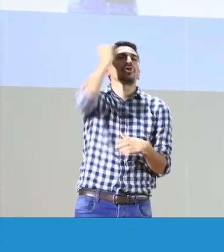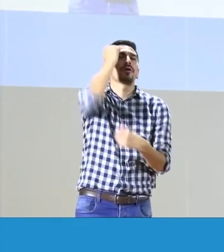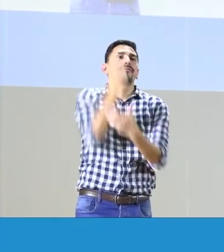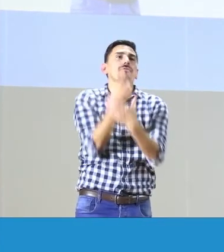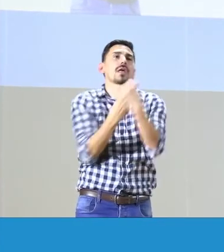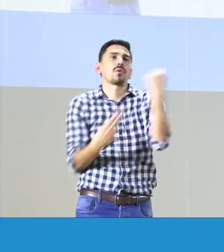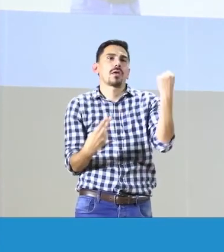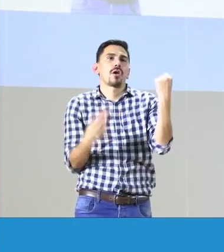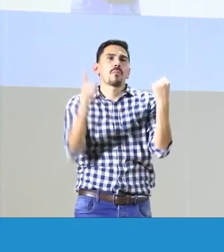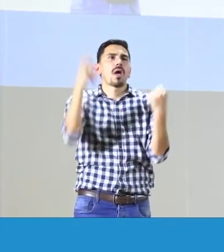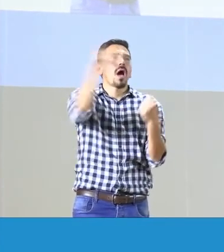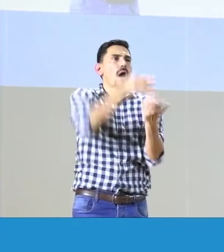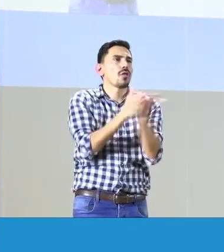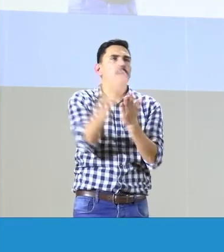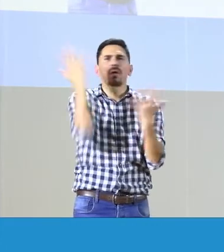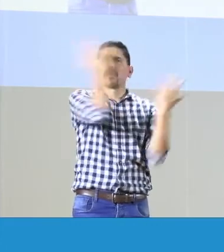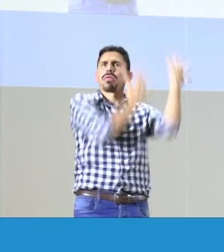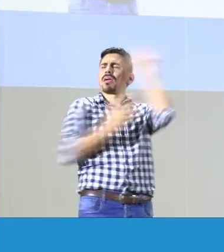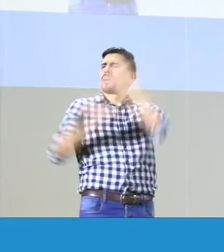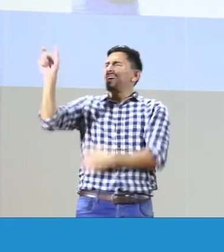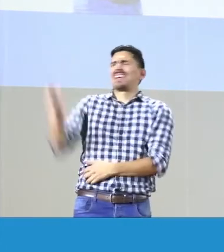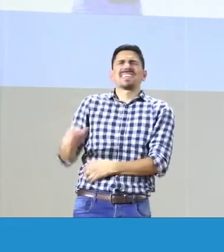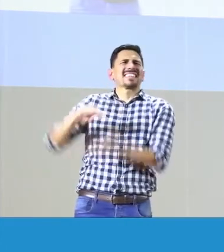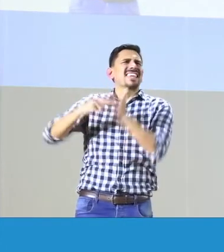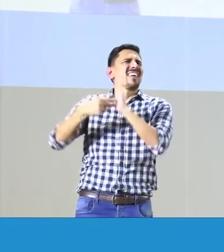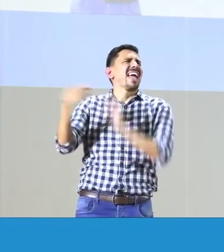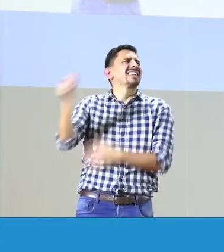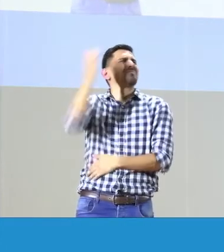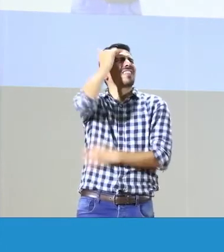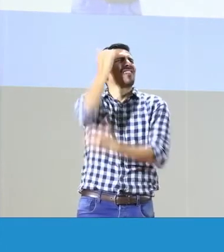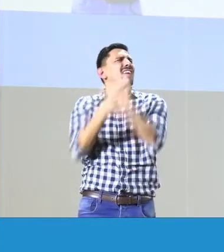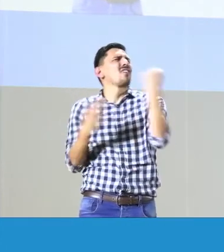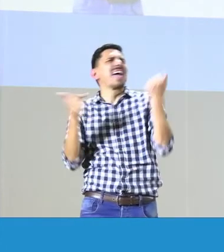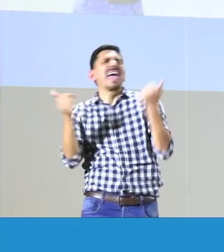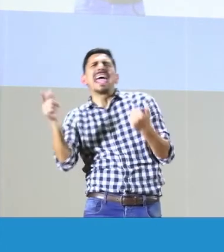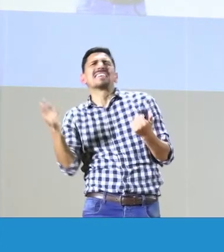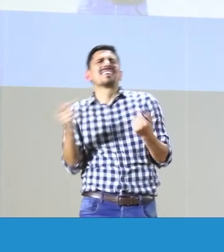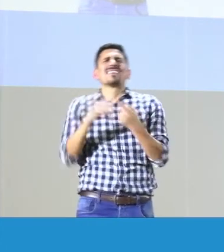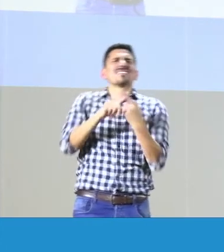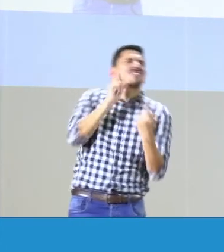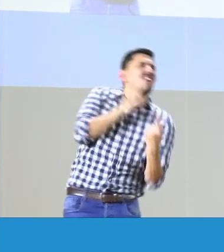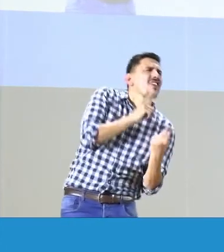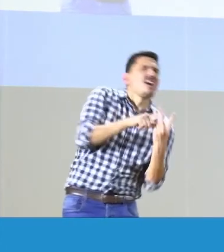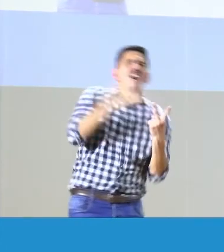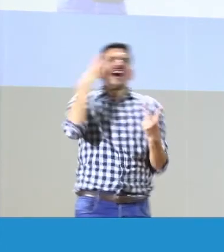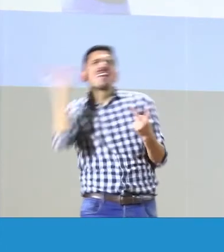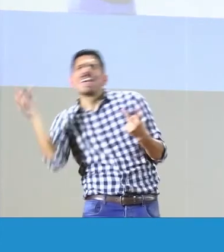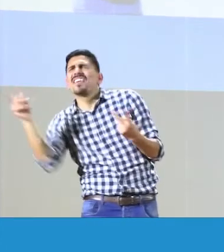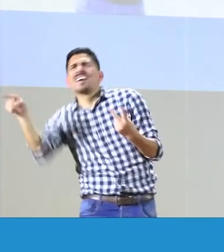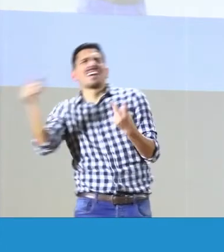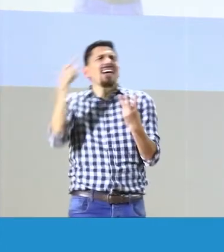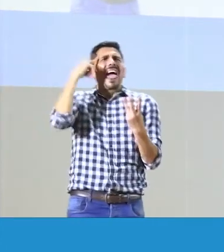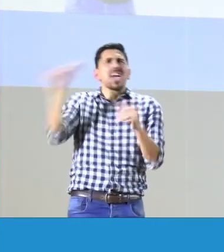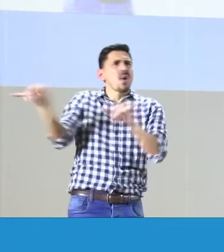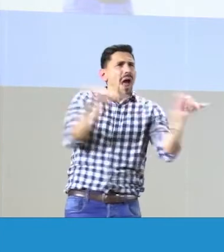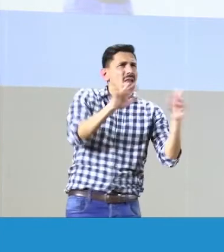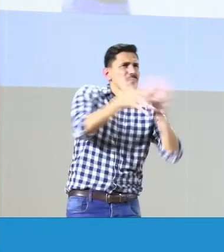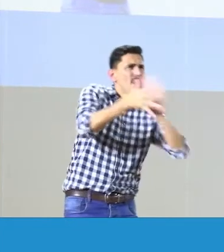de las funciones del docente bilingüe. ¿Cuáles son las funciones? ¿A qué se refieren cuando hablamos de un docente